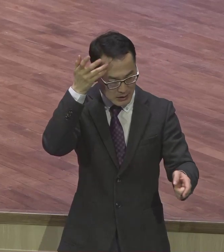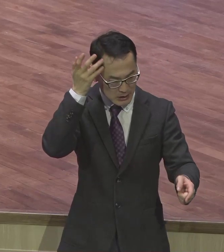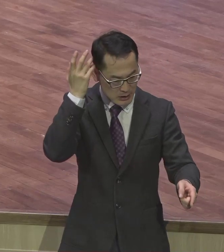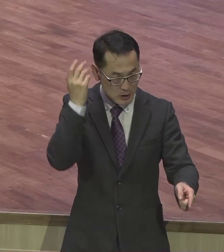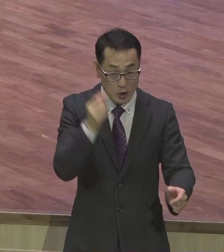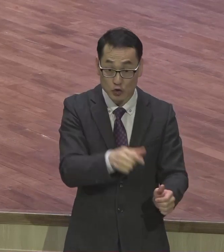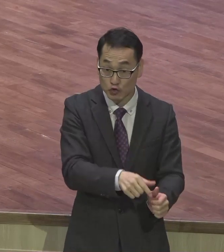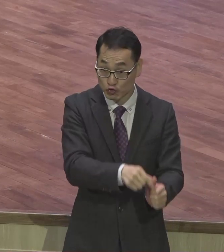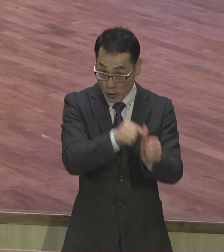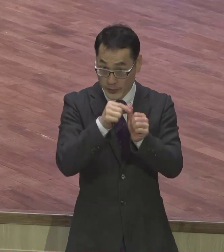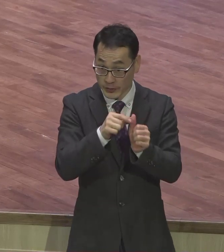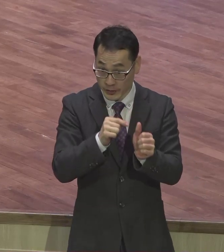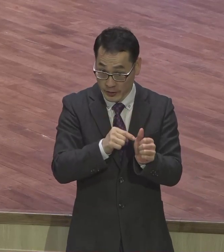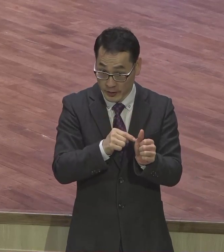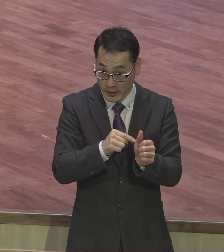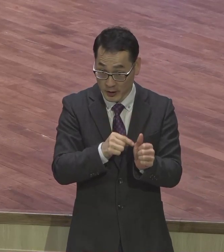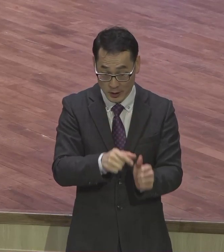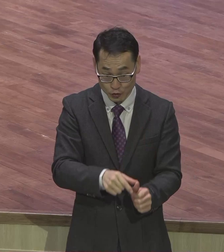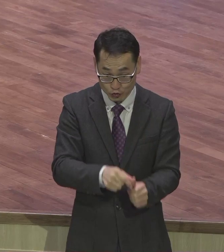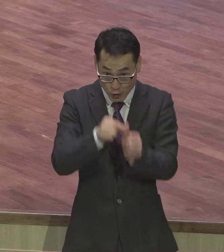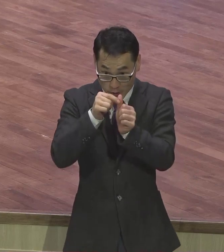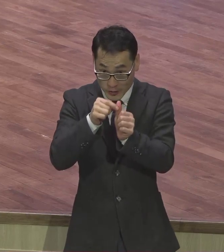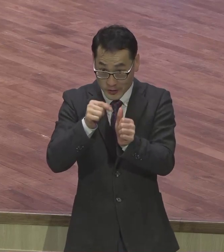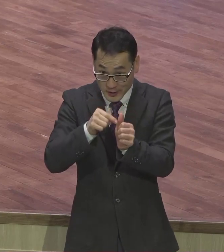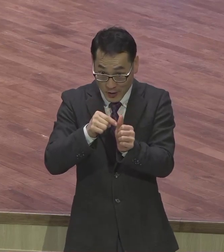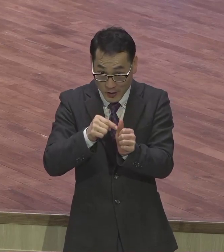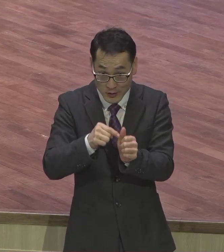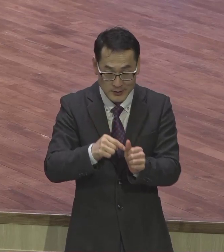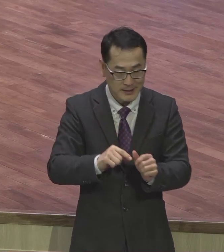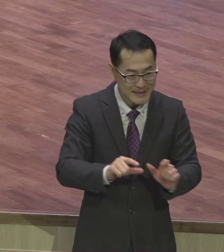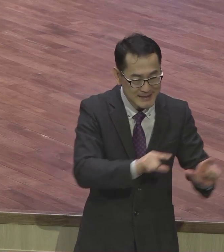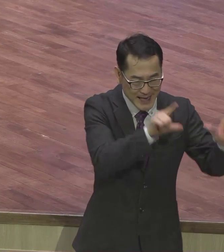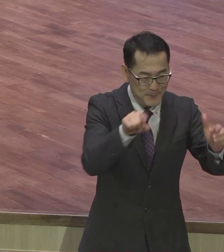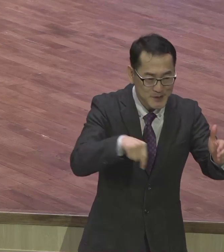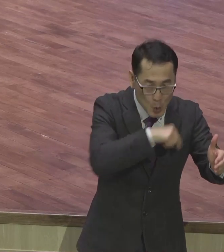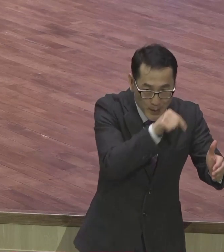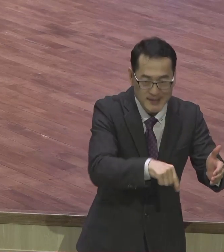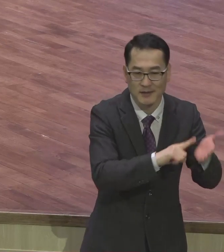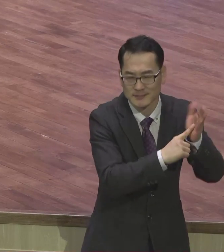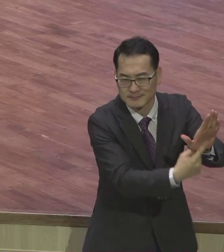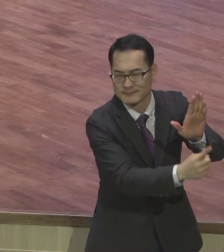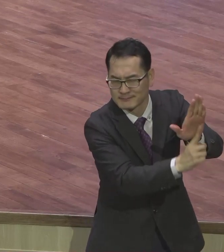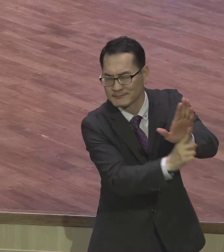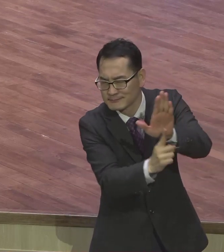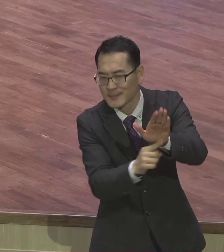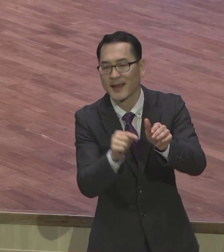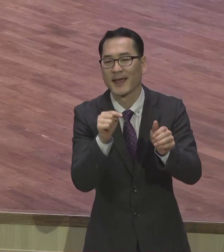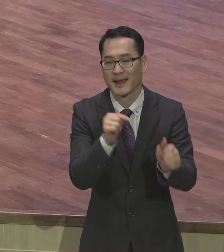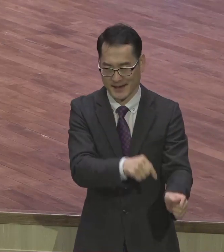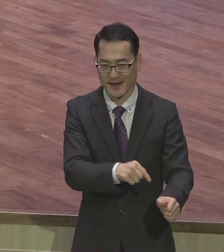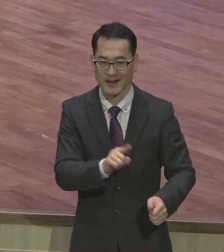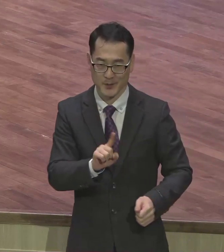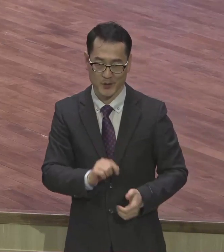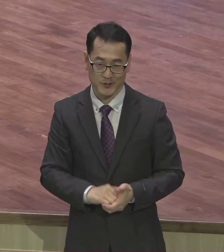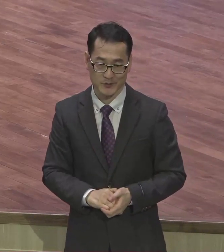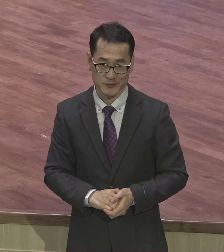속에서 나타내라 그런 뜻이에요 구원을 이루란 말은 너를 통해서 구원이 이루어지길 바란다 너를 통해서